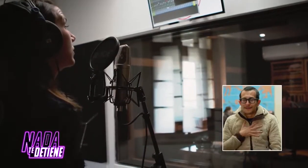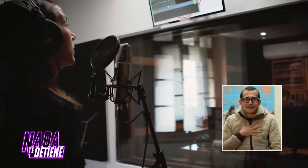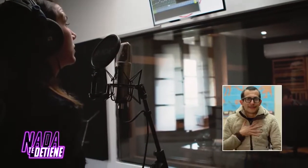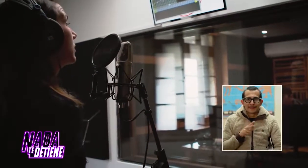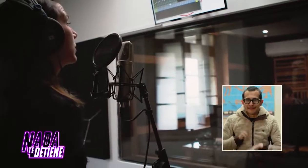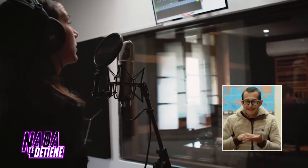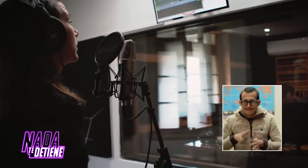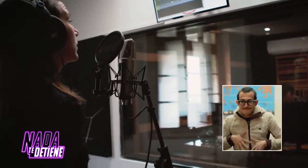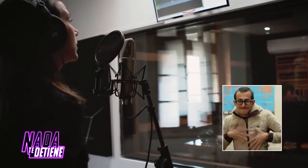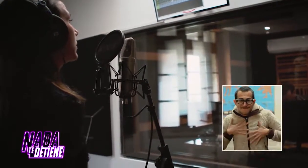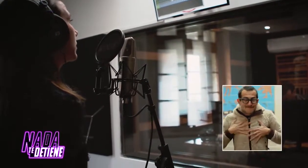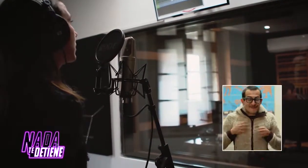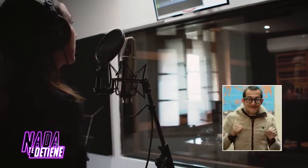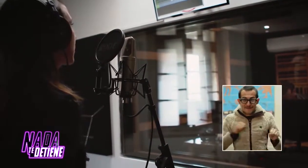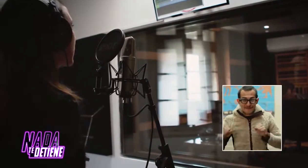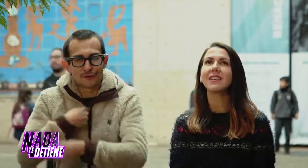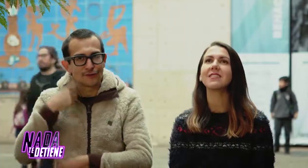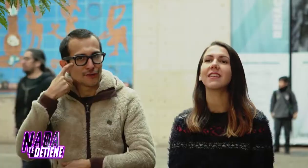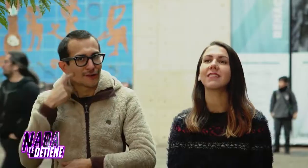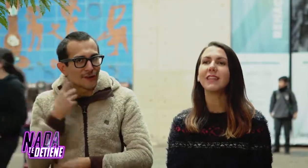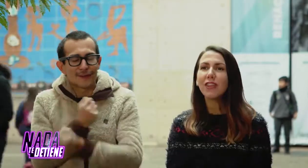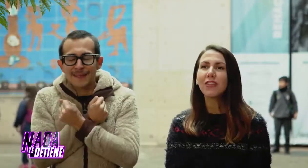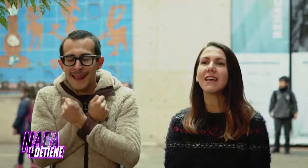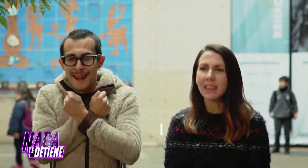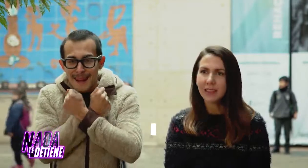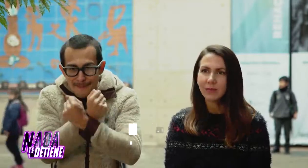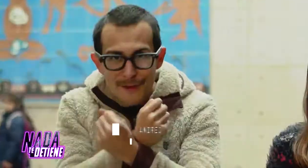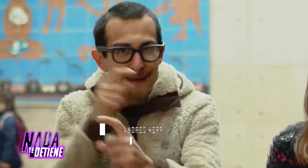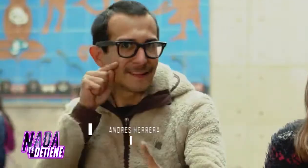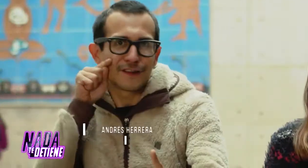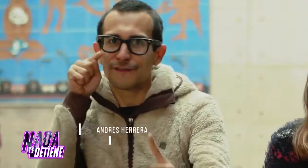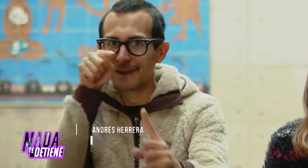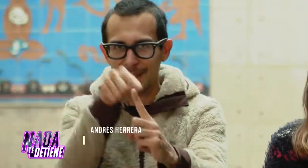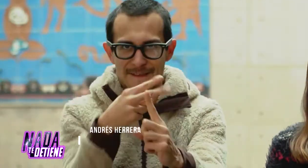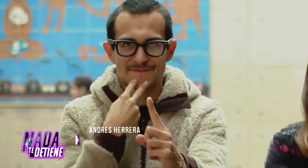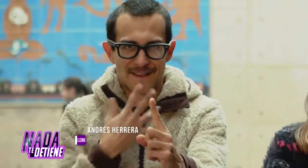que me mueve es el amor porque creo que el amor es el sentido de la vida.